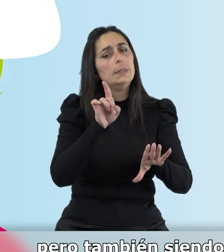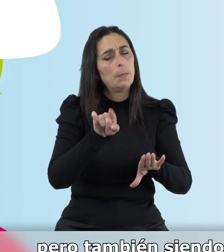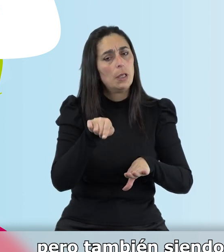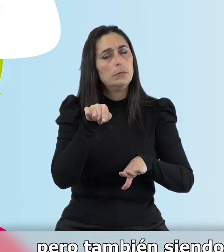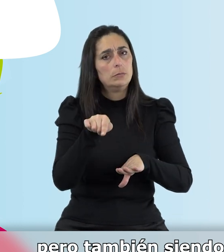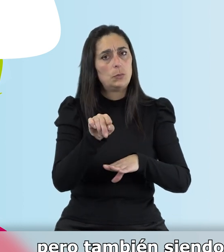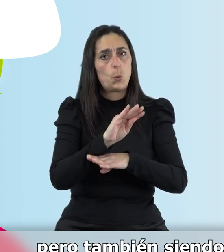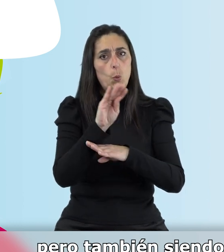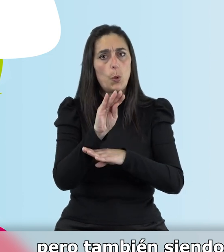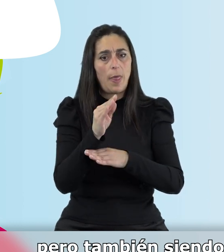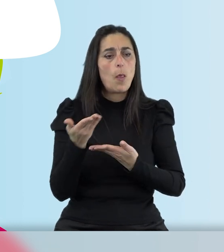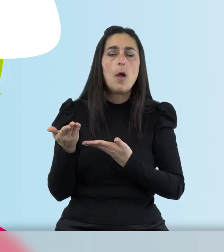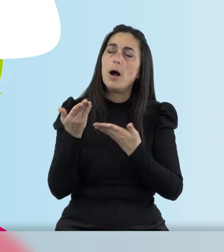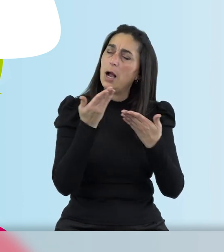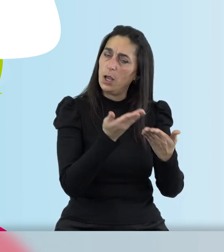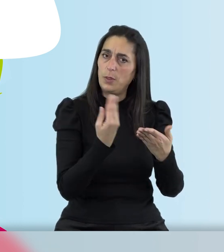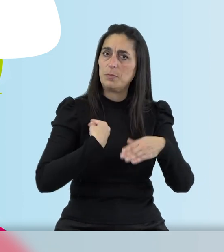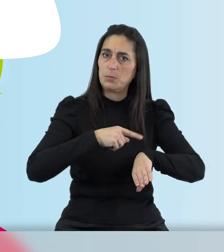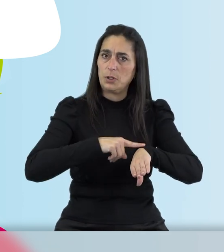ellos y siendo ayudados.